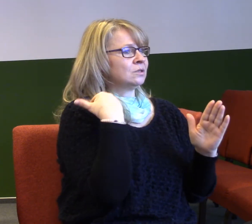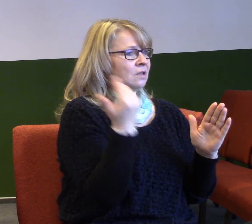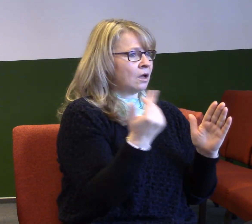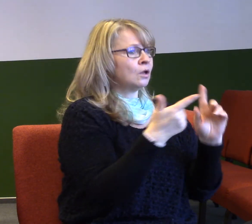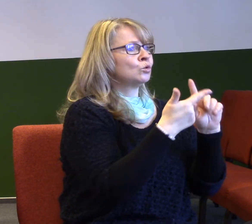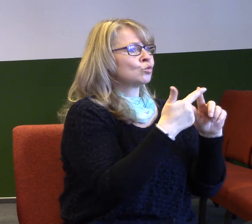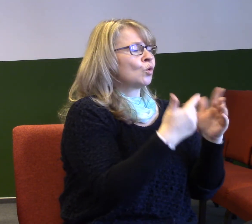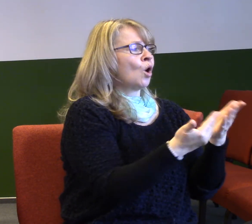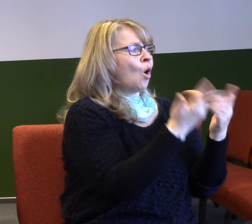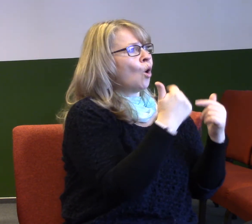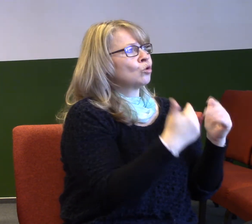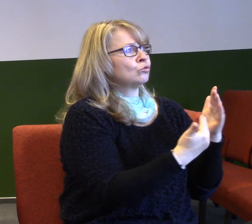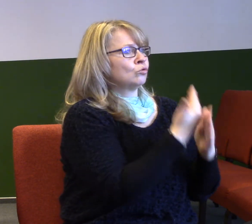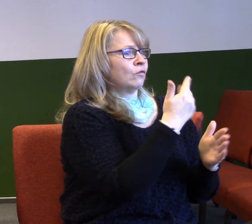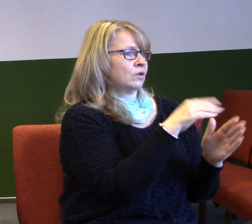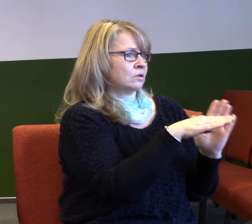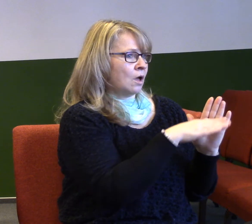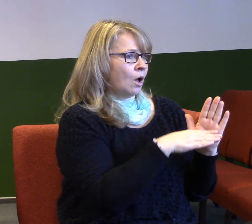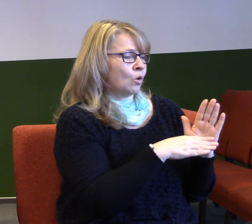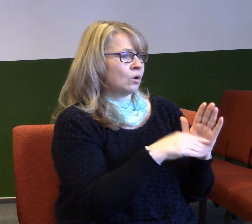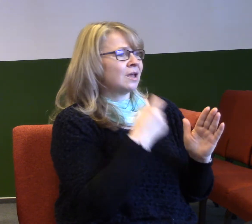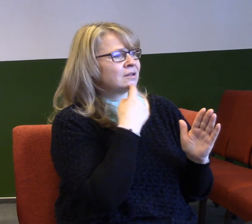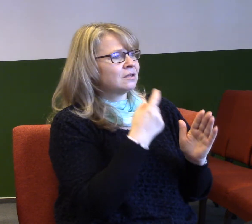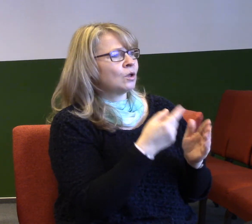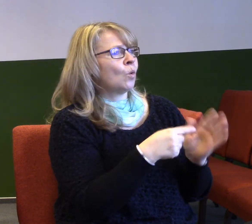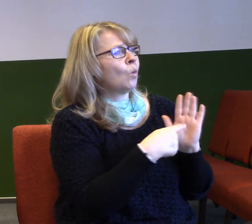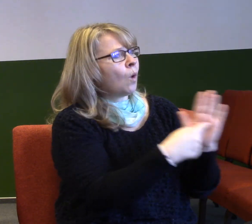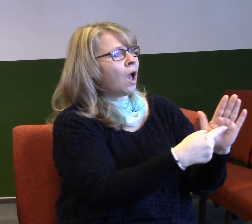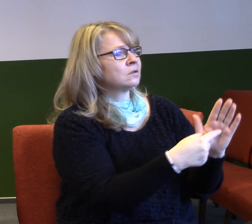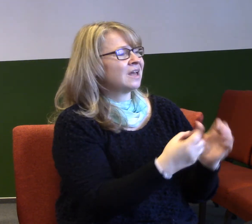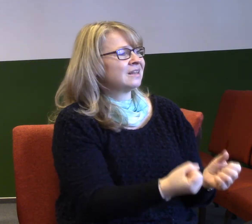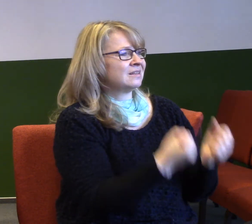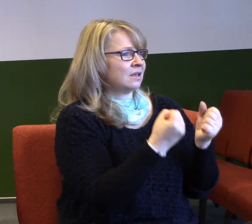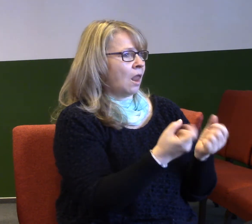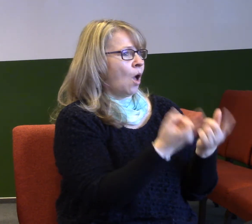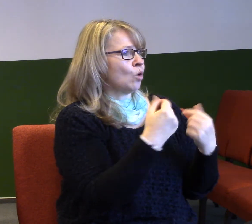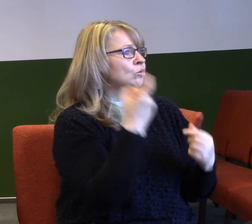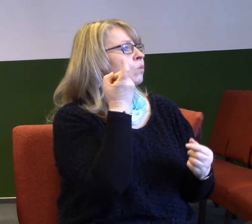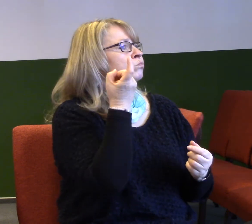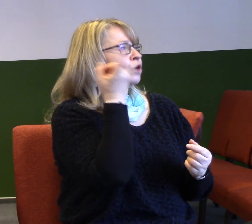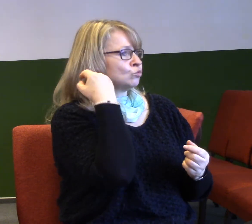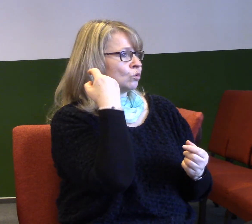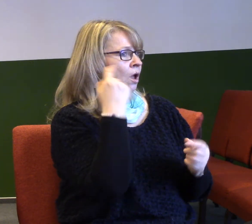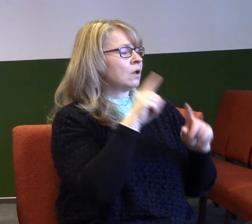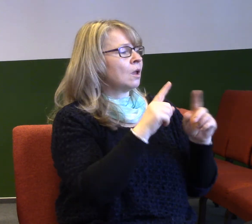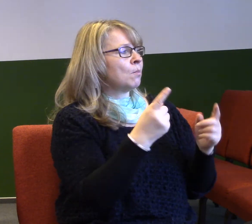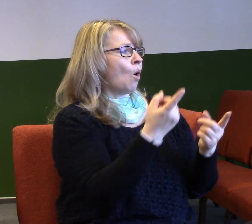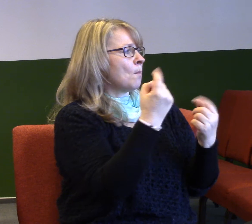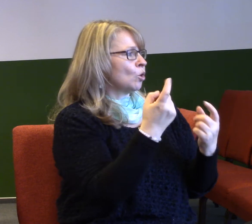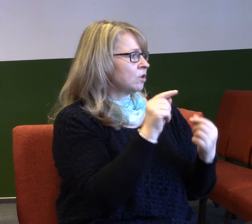síla předsudků a přesvědčení o motivech, když věřím tomu,